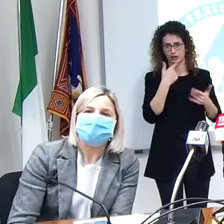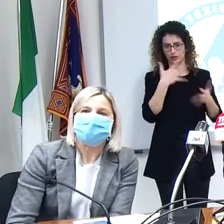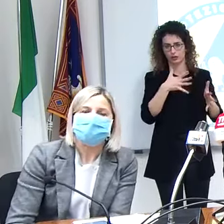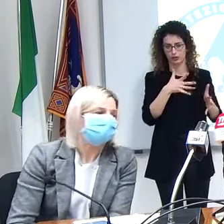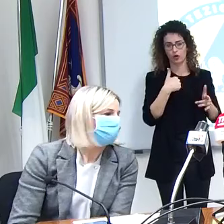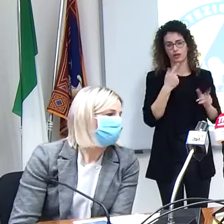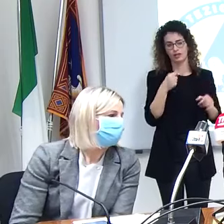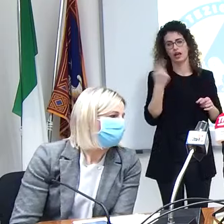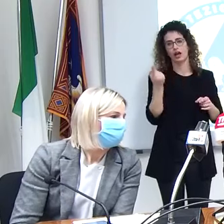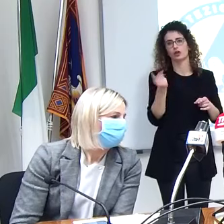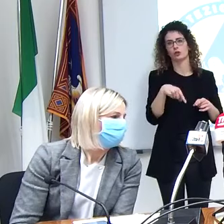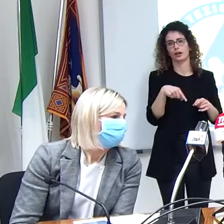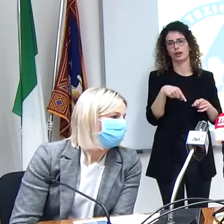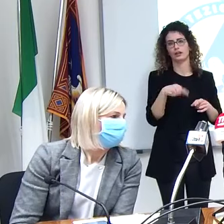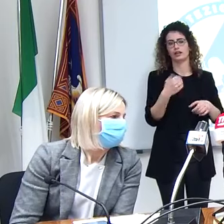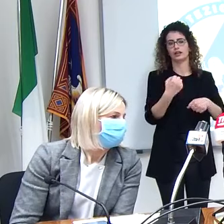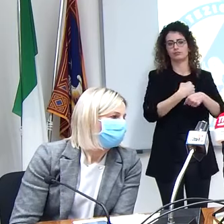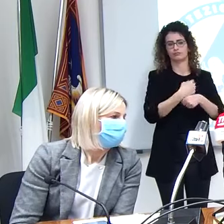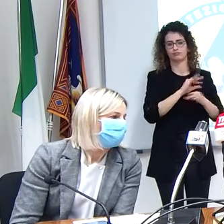farmaci